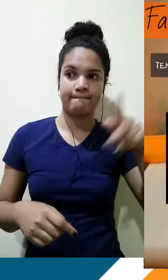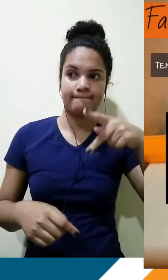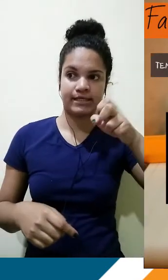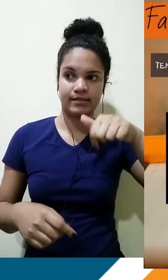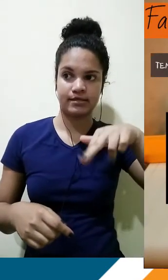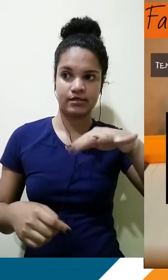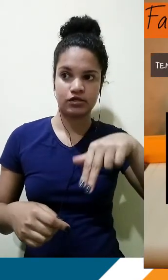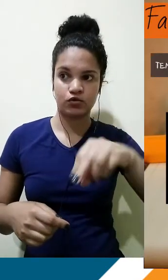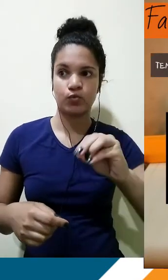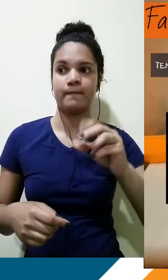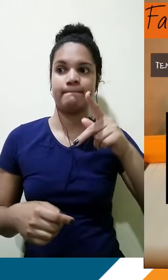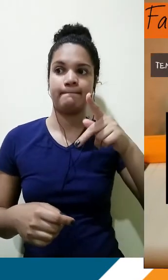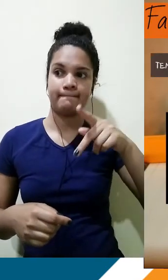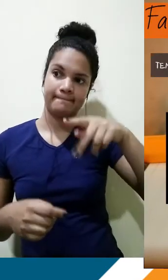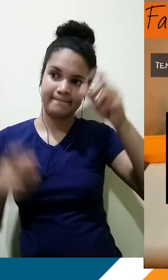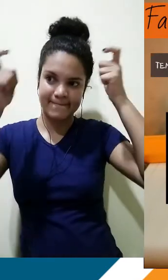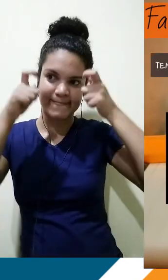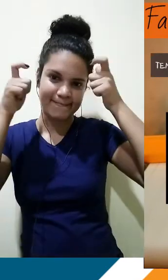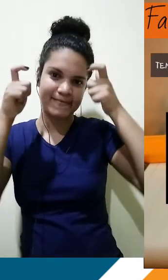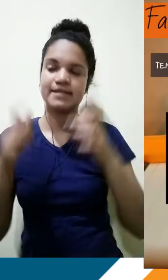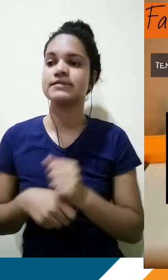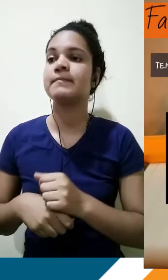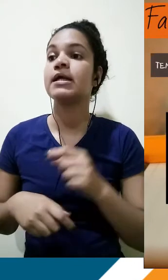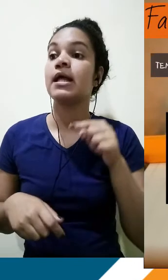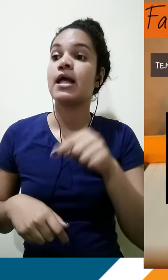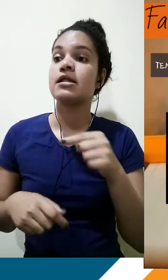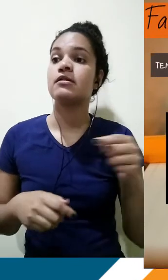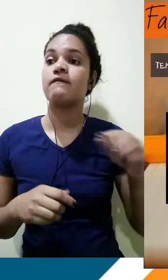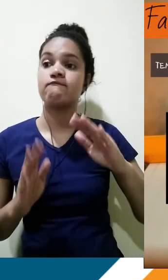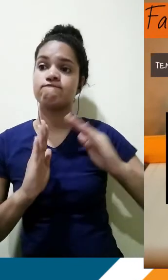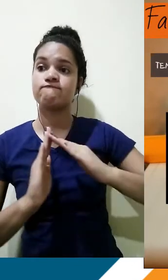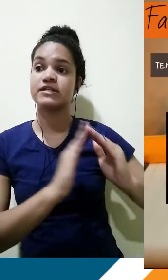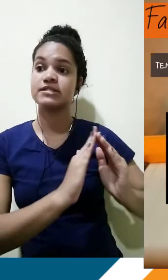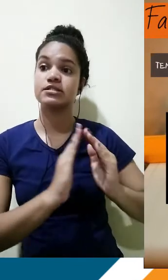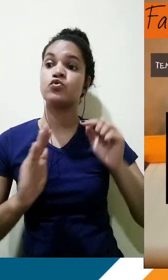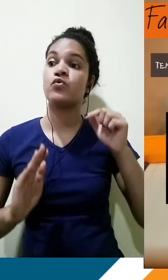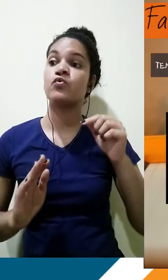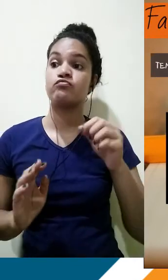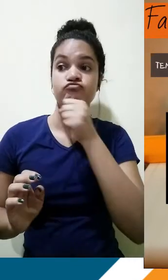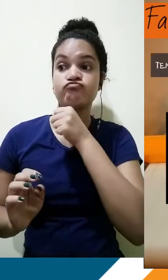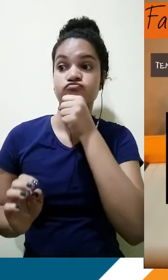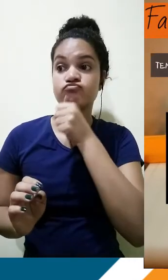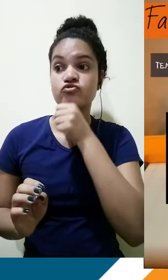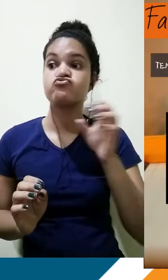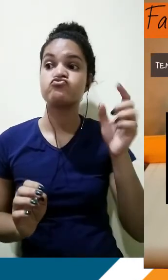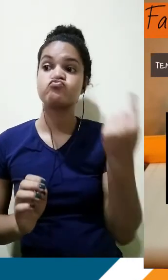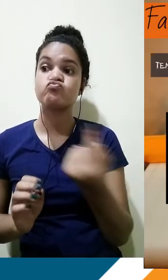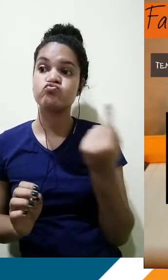deparando-se com os desafios da inclusão social, motivado pela falta de acessibilidade digital e marginalização dos idosos à tecnologia.